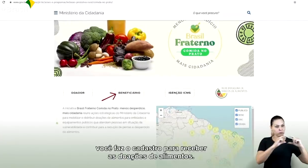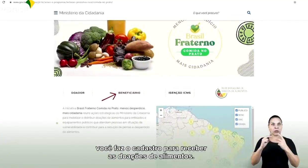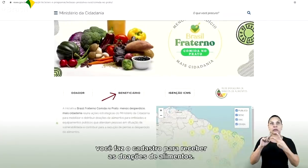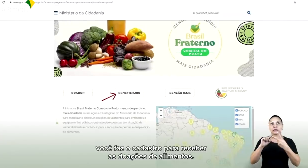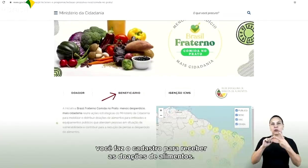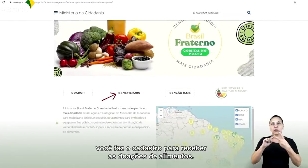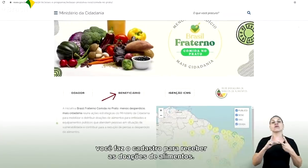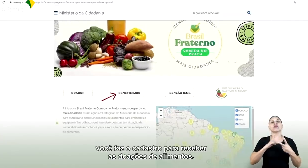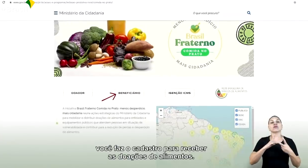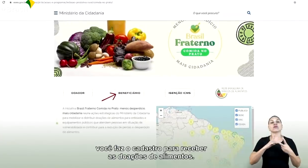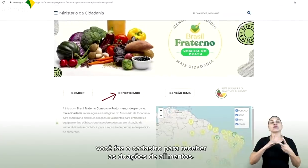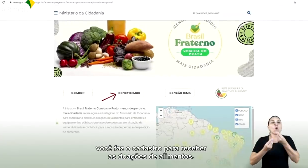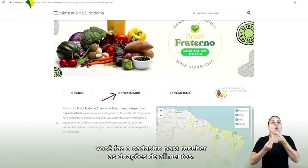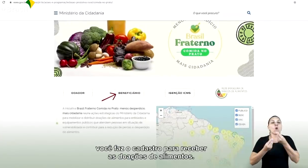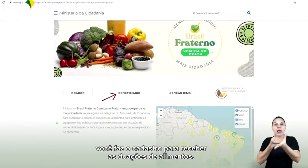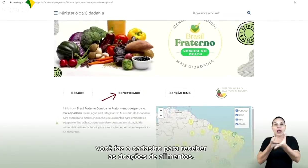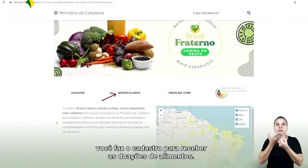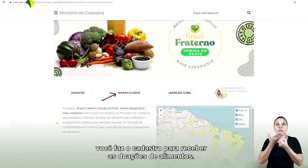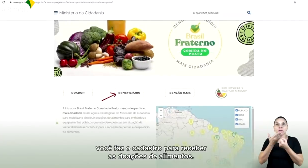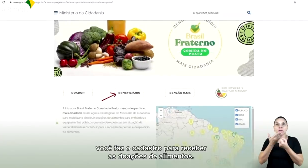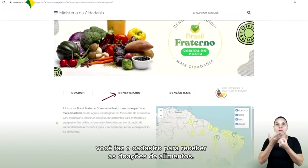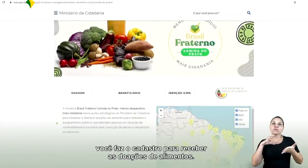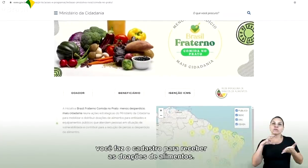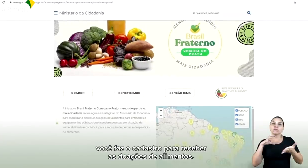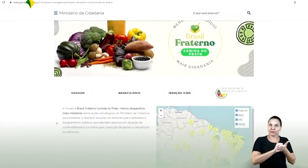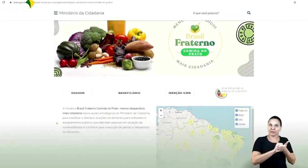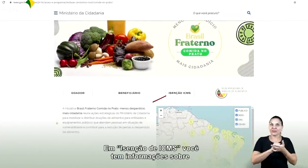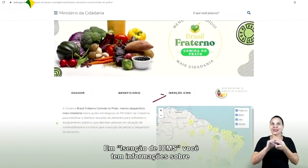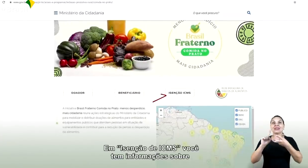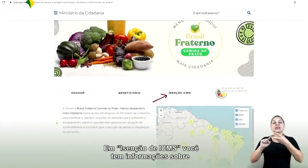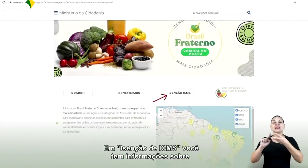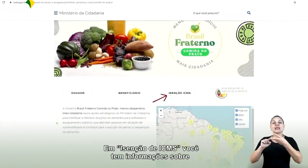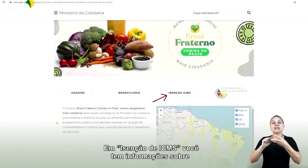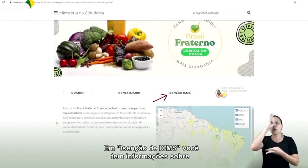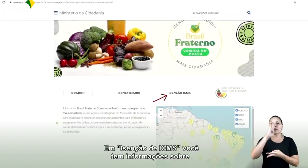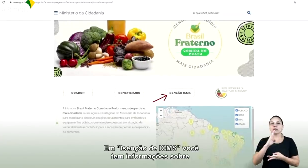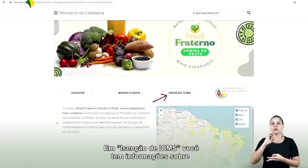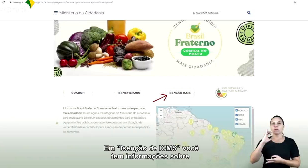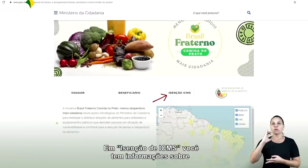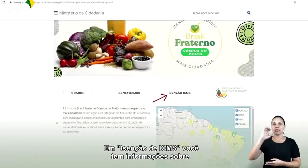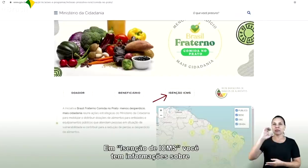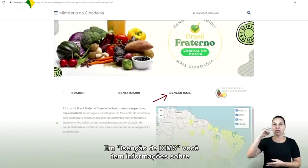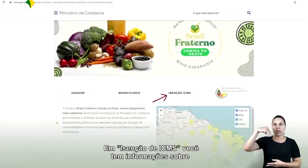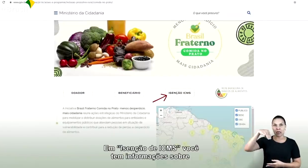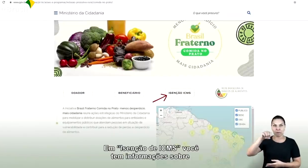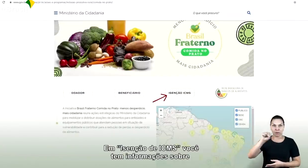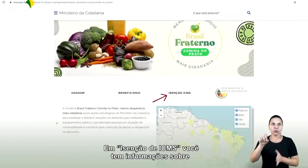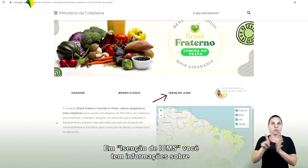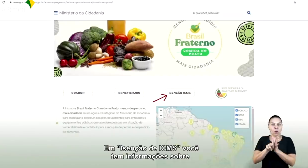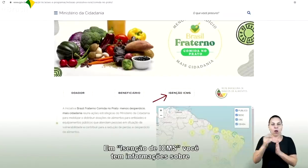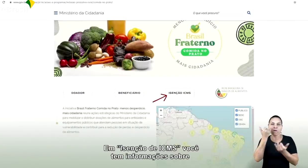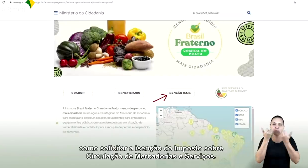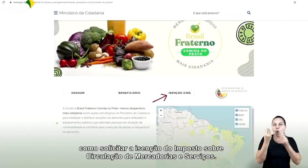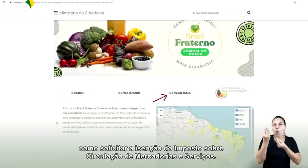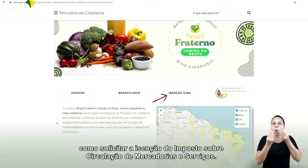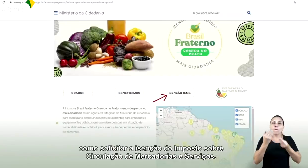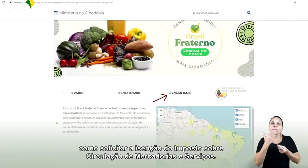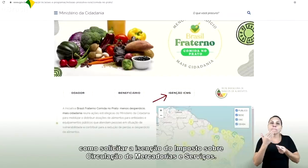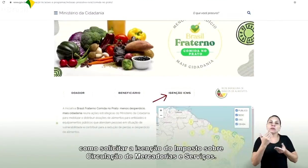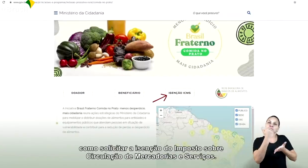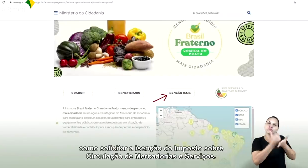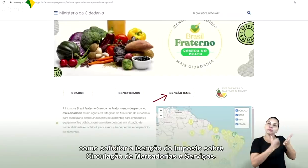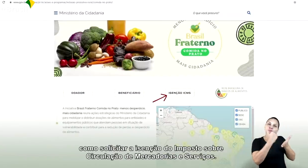o cadastro para receber as doações de alimentos. Em Isenção de ICMS, você tem informações sobre como